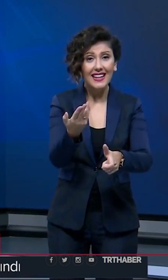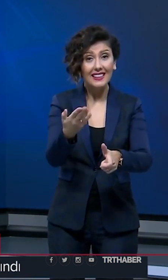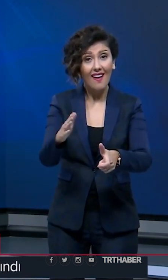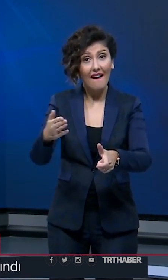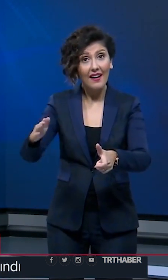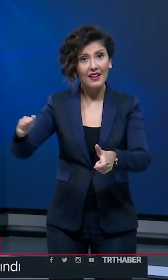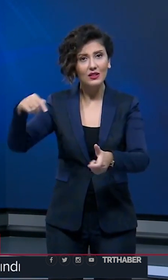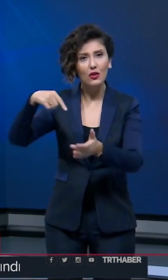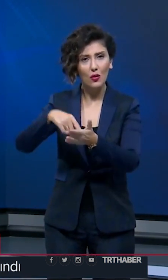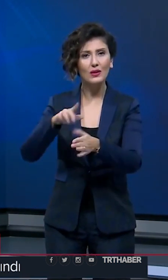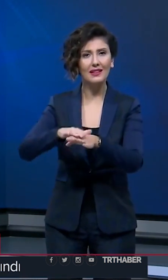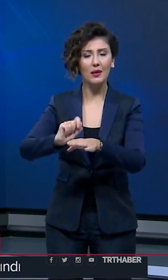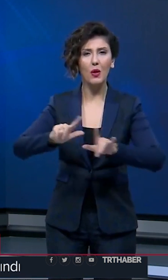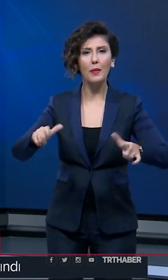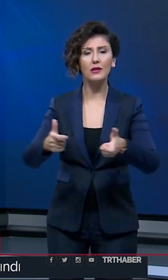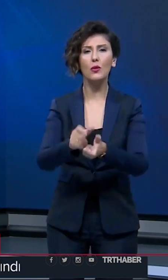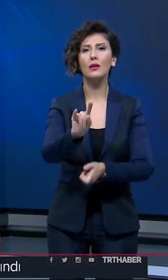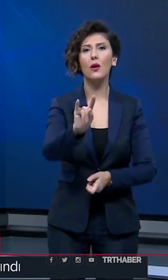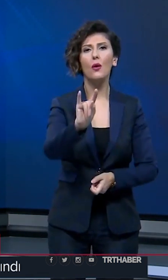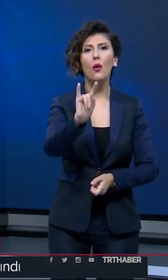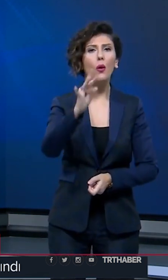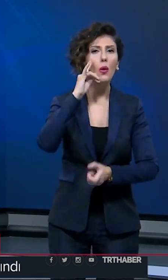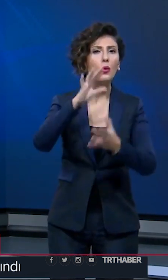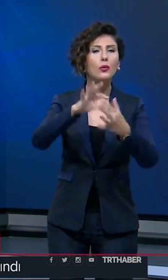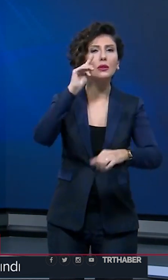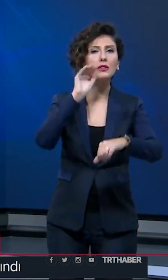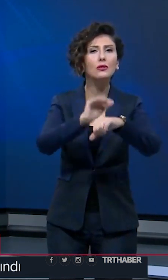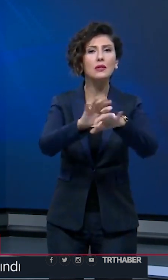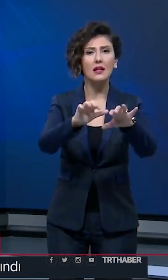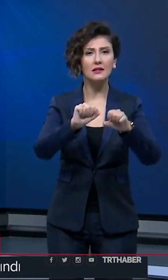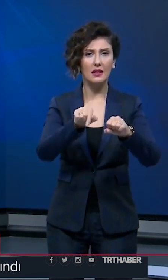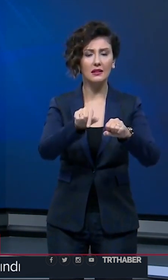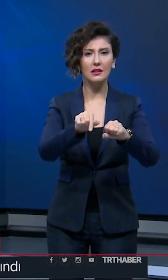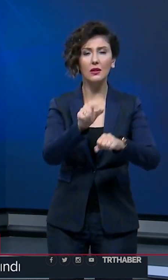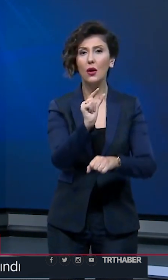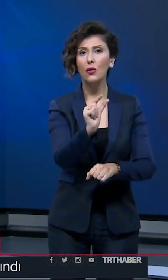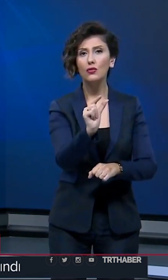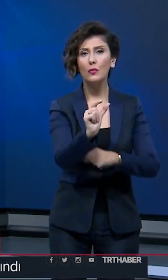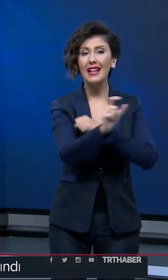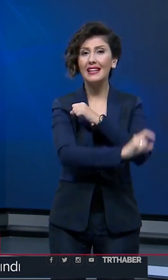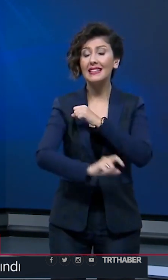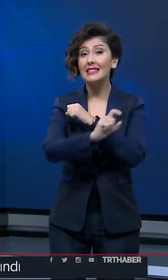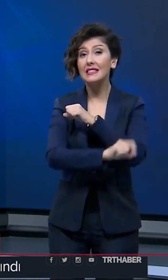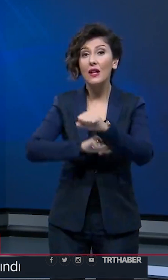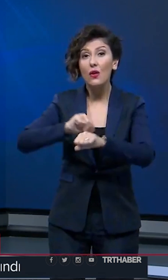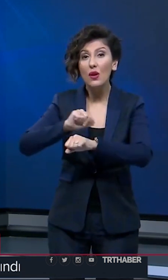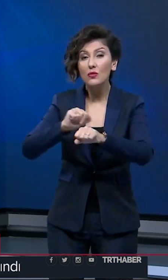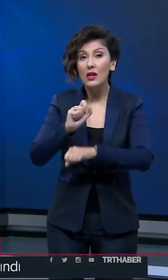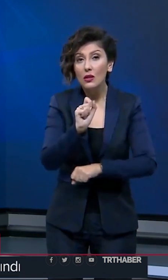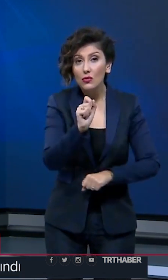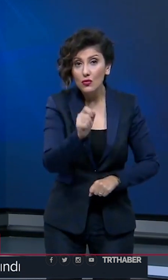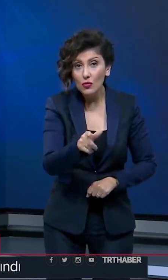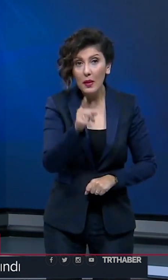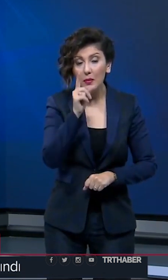Kentte 7 ayrı noktada yapılan operasyonlarda 14 kişi gözaltına alındı. Şüphelilerin